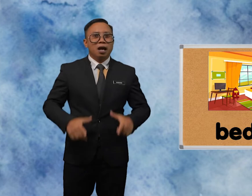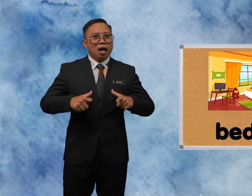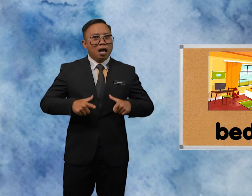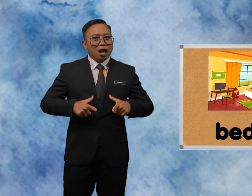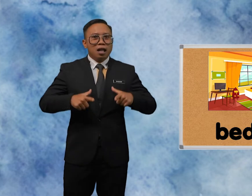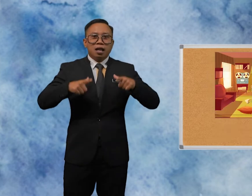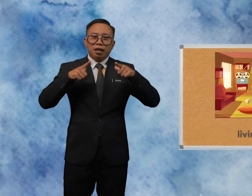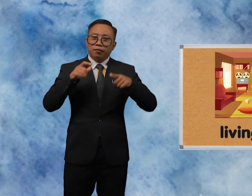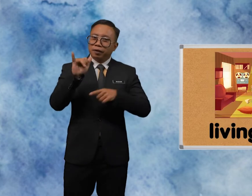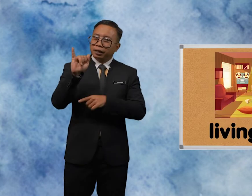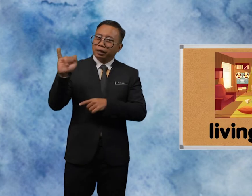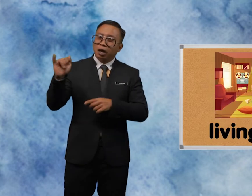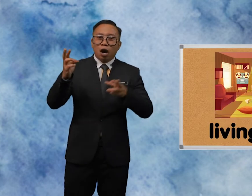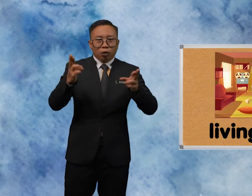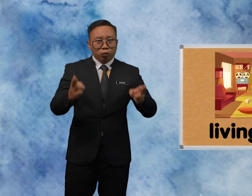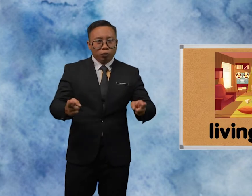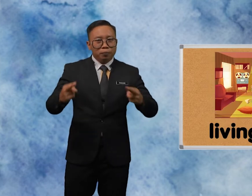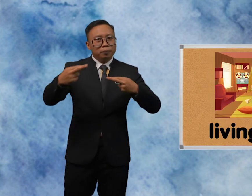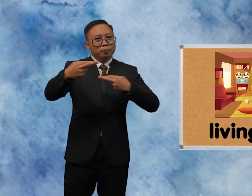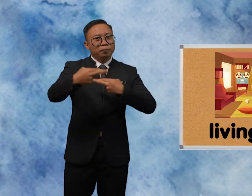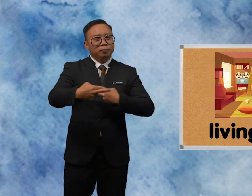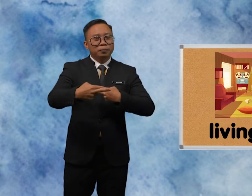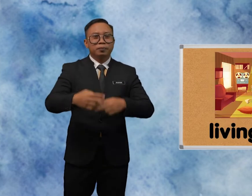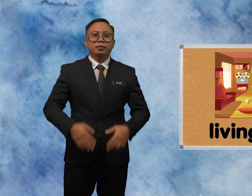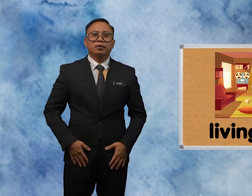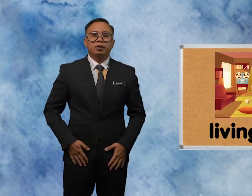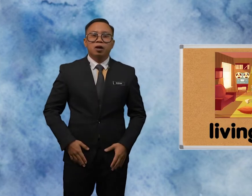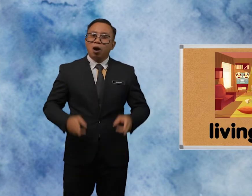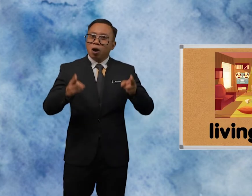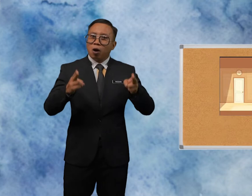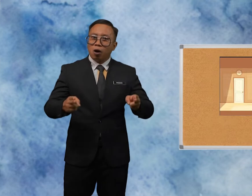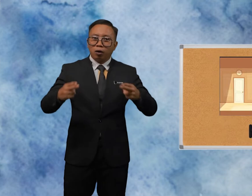Living Room Hall